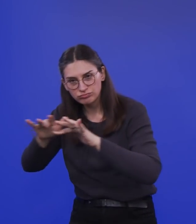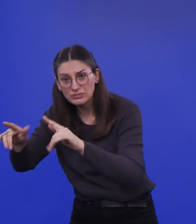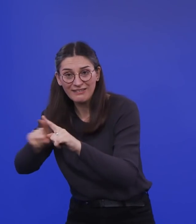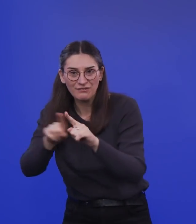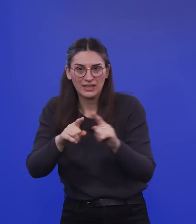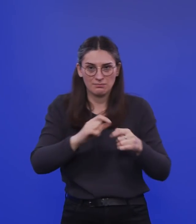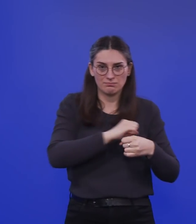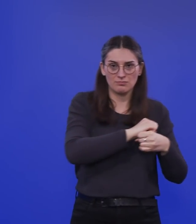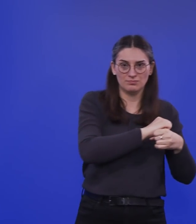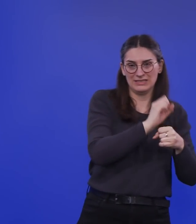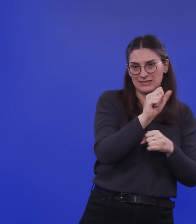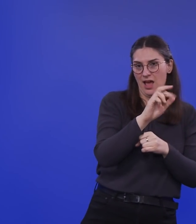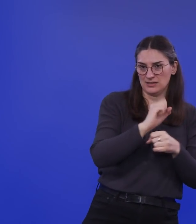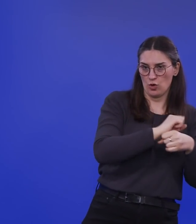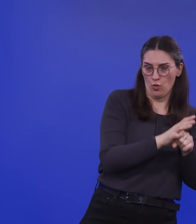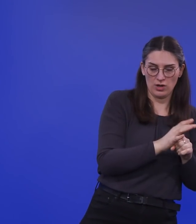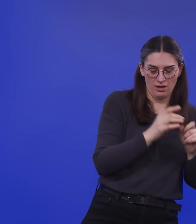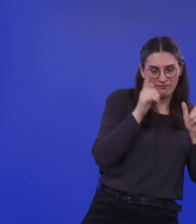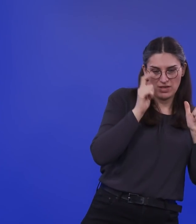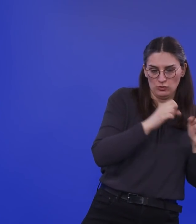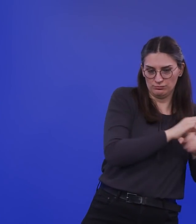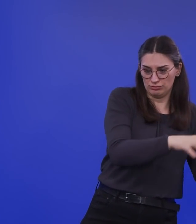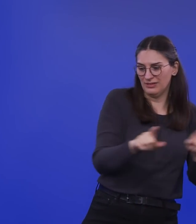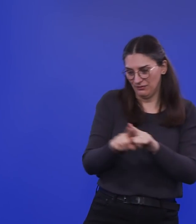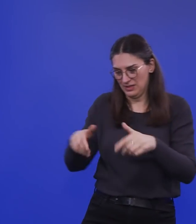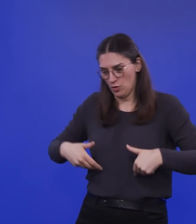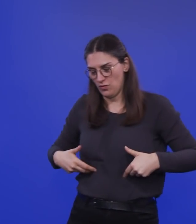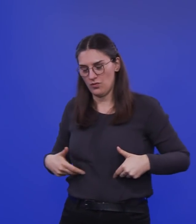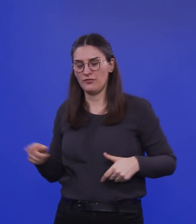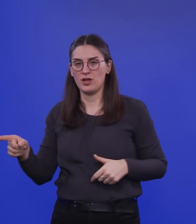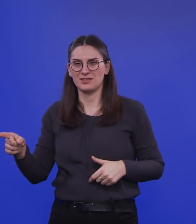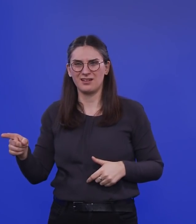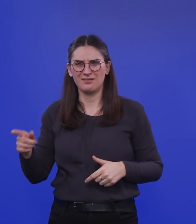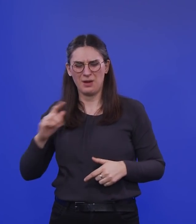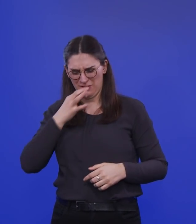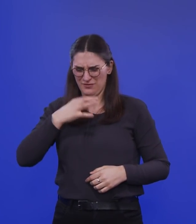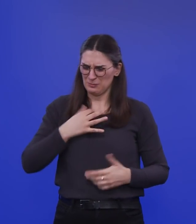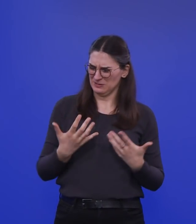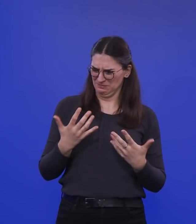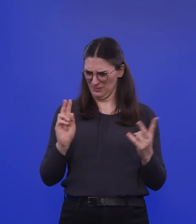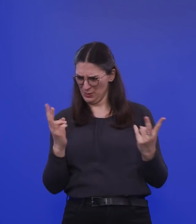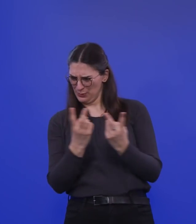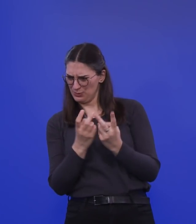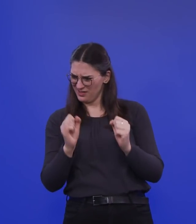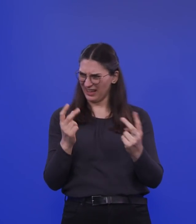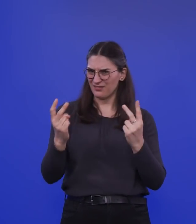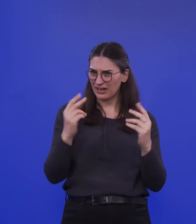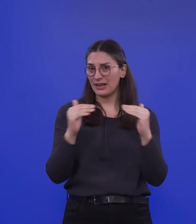dieses SARS-Virus. Die Frage ist nur, ist das wirklich das Gleiche? Und man kann das vielleicht beginnen bei der